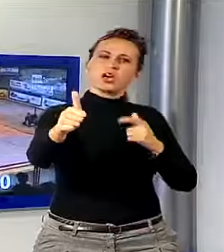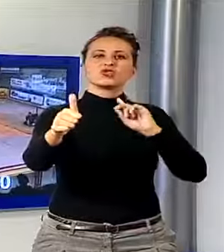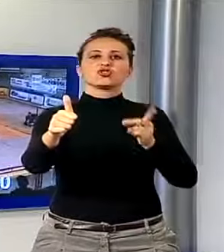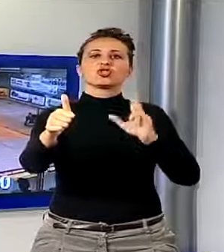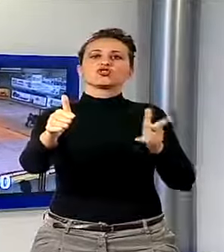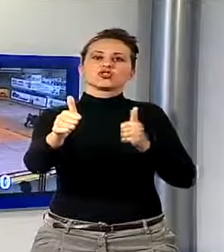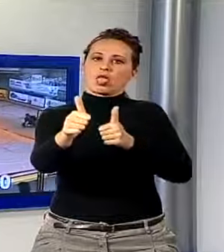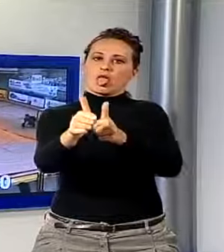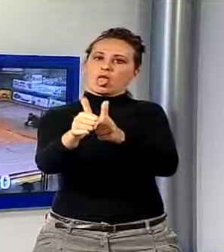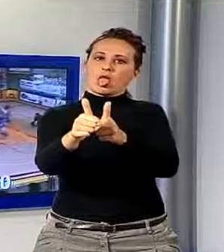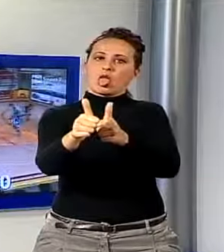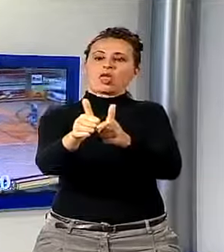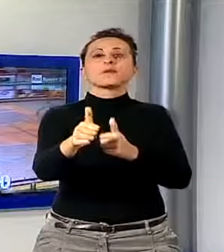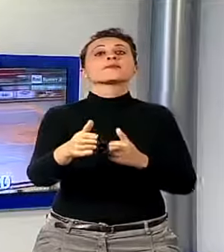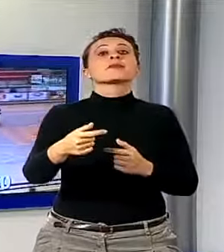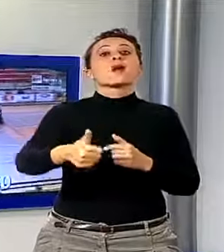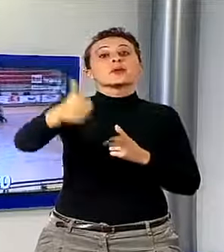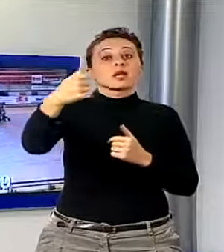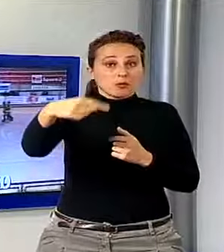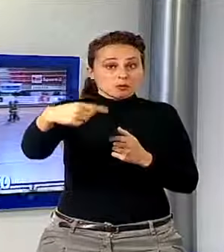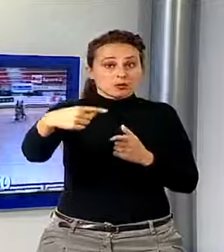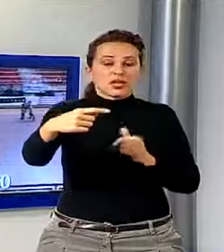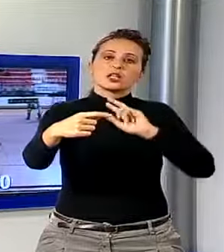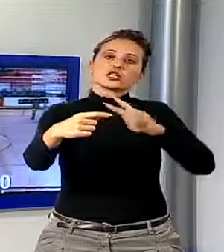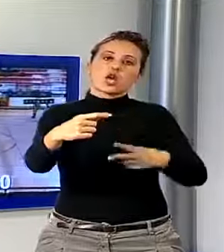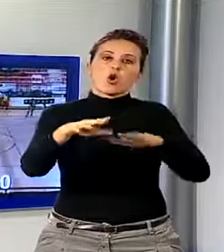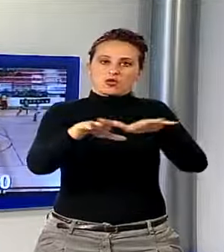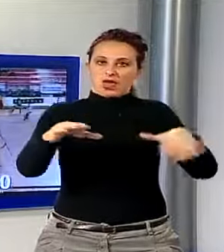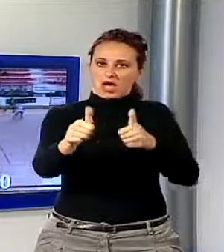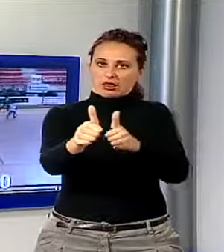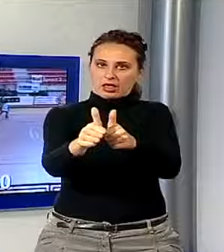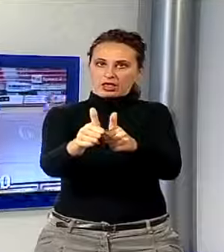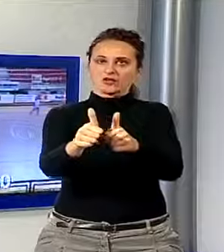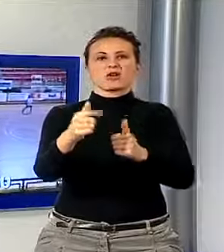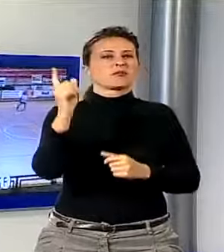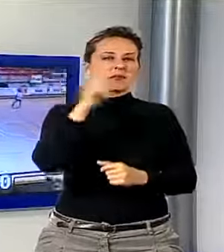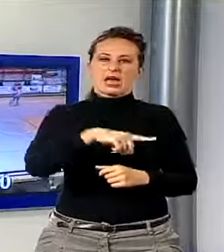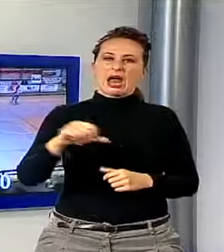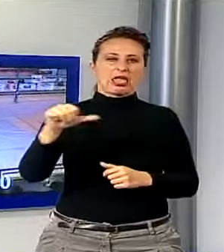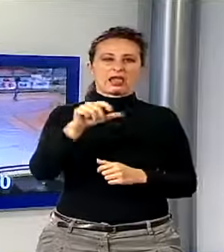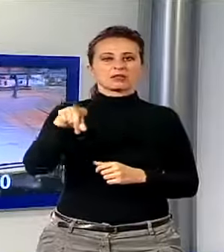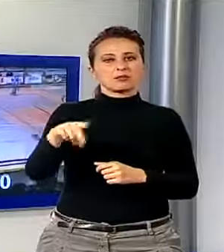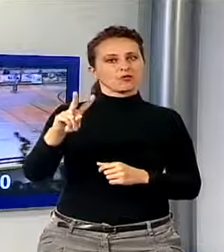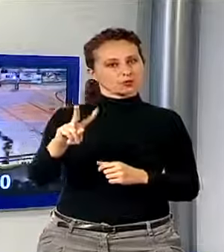'Odi l'Alimac mantiene la testa della classifica seguita dal Viareggio, male l'SPV.